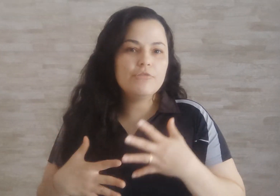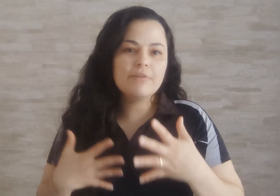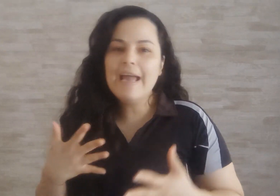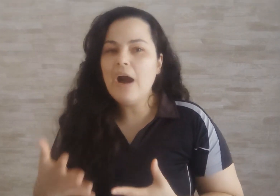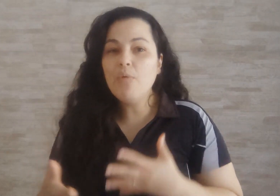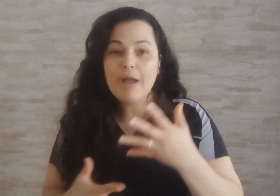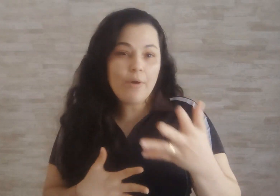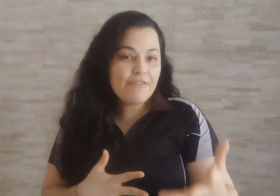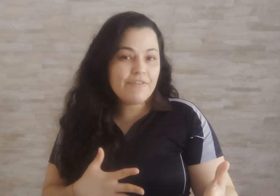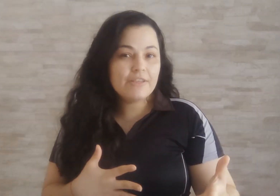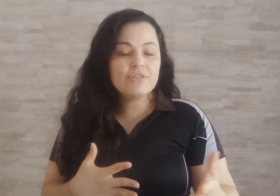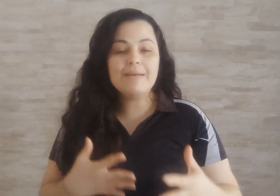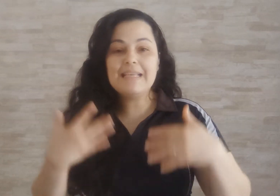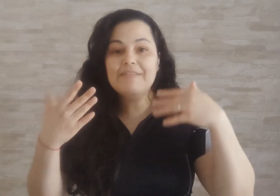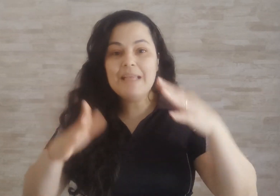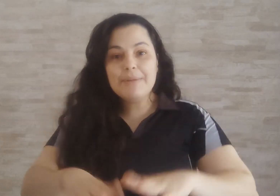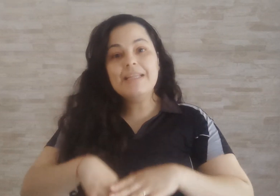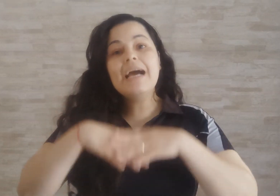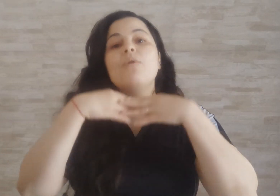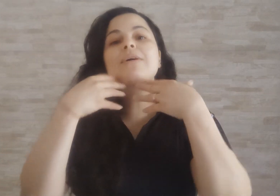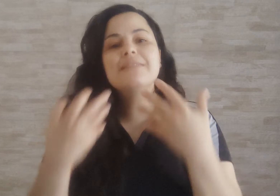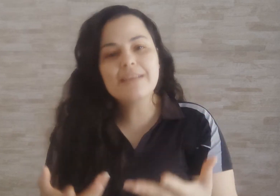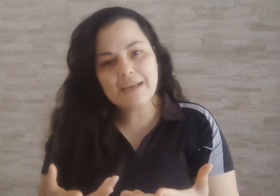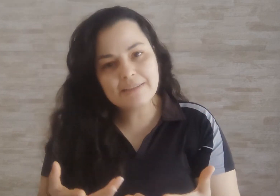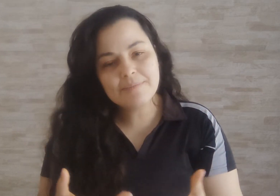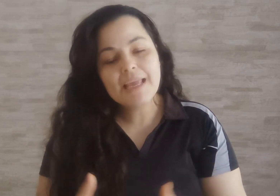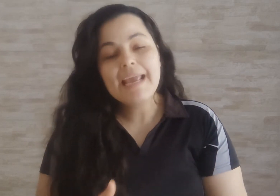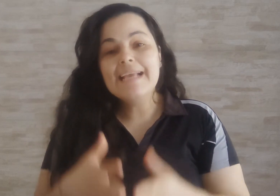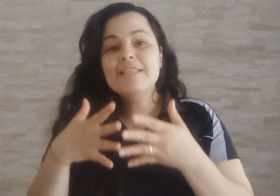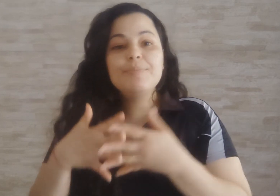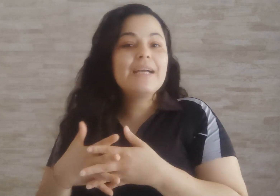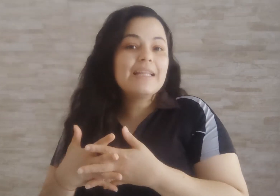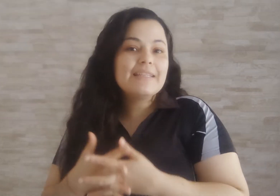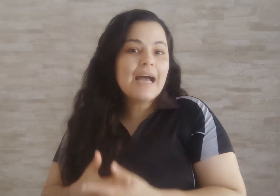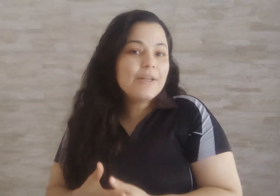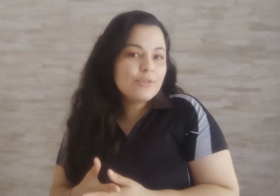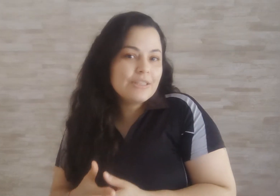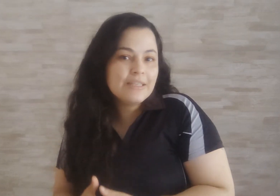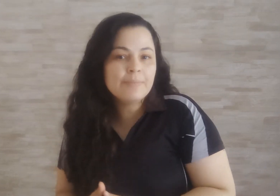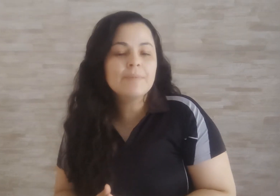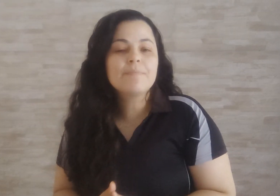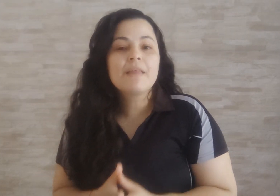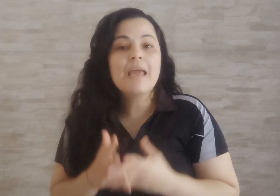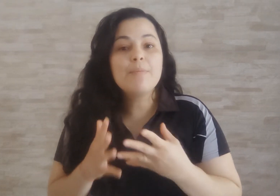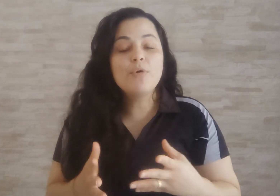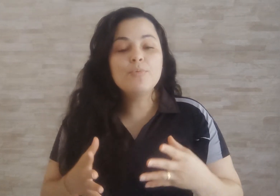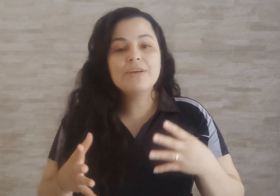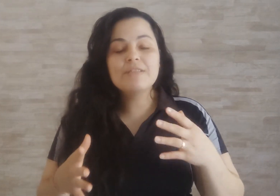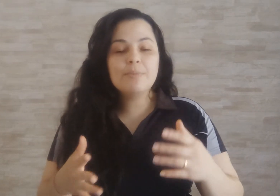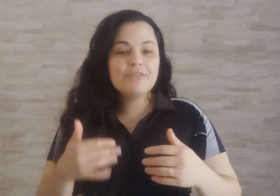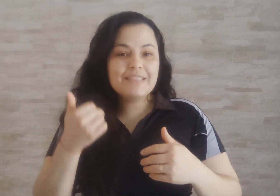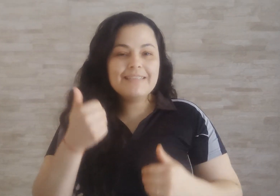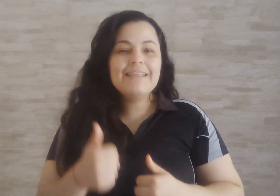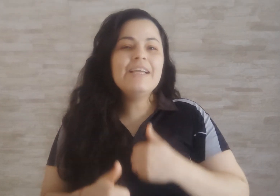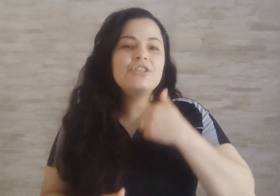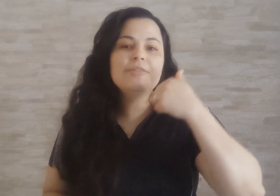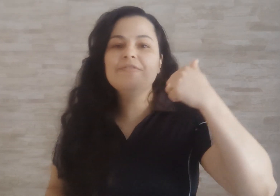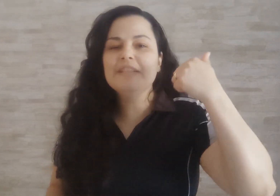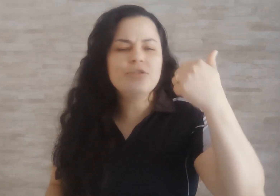R$1,00, R$1,20, mas aí vai depender da quantidade. Esse tipo de calendário de imã é bom porque você pode vender desde 20